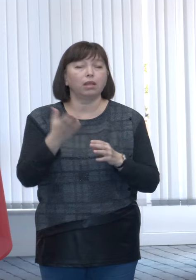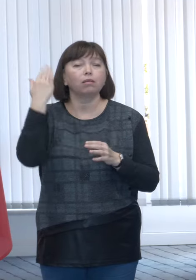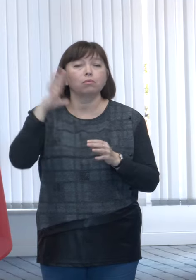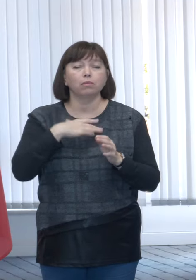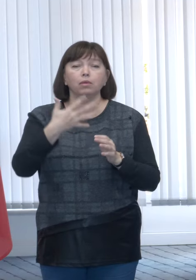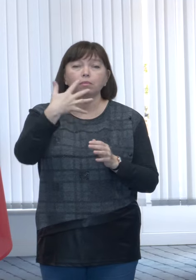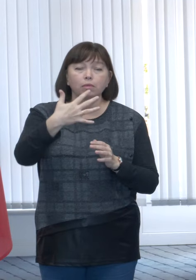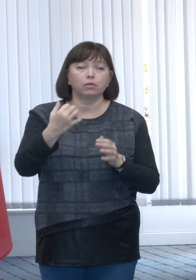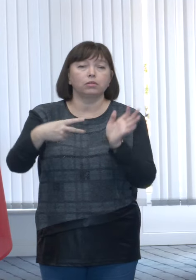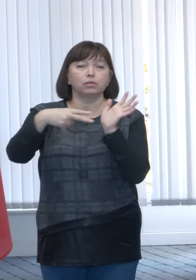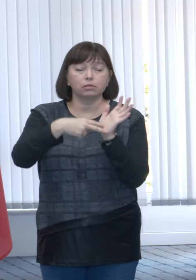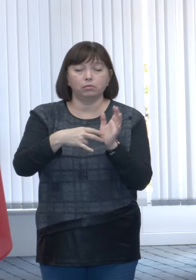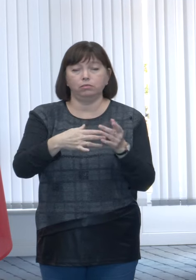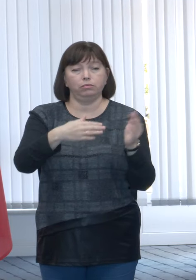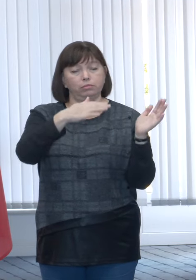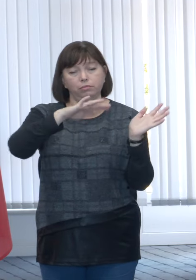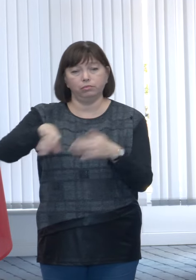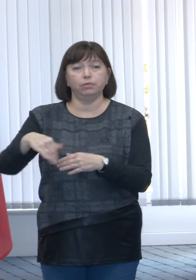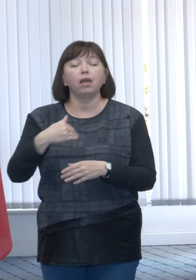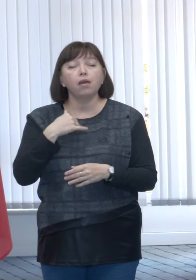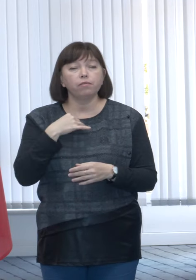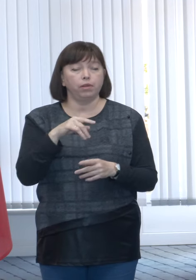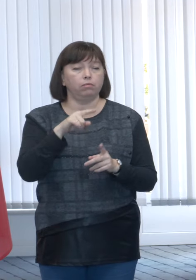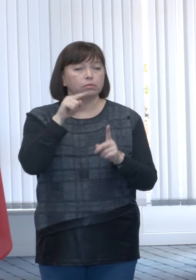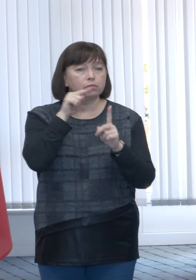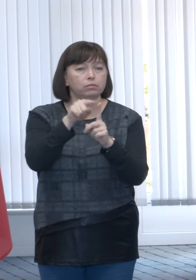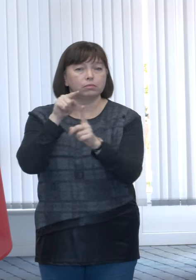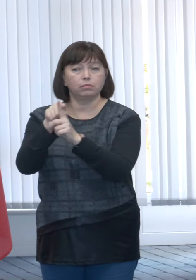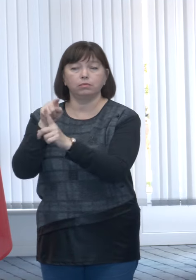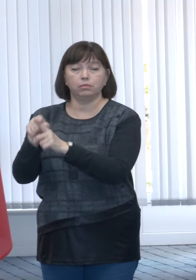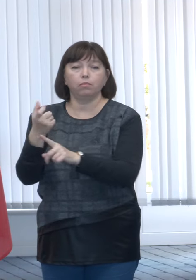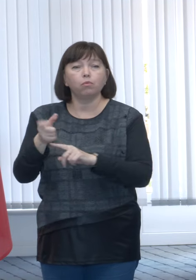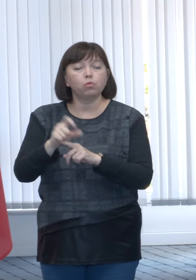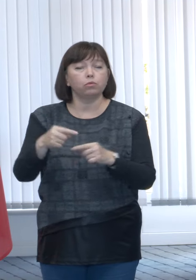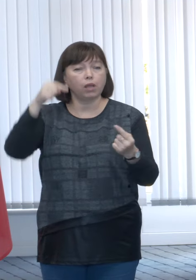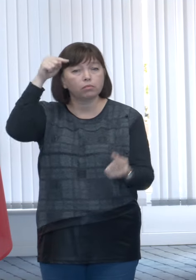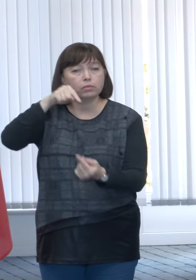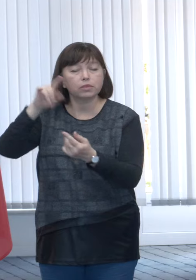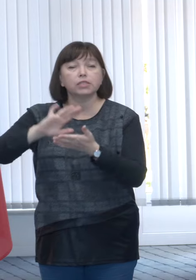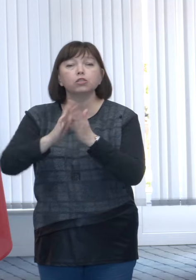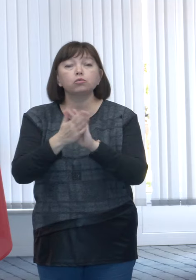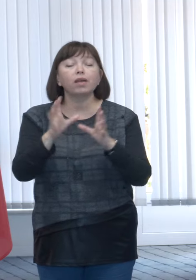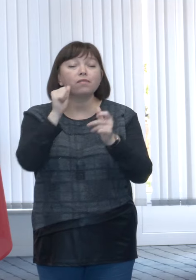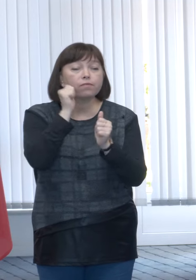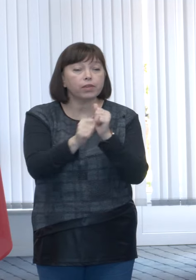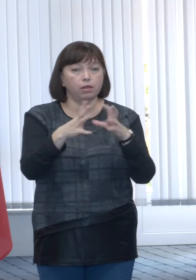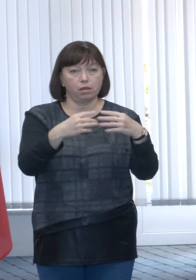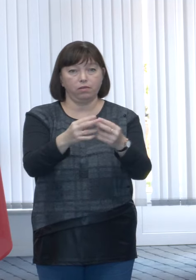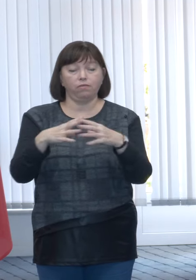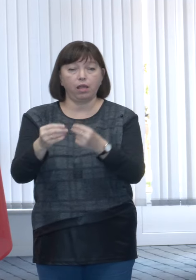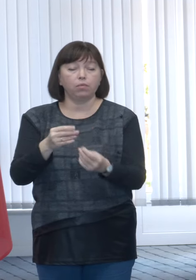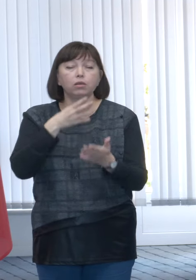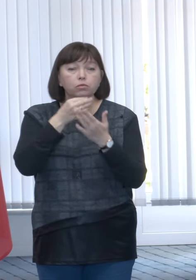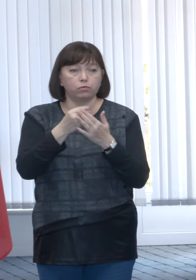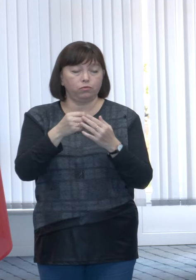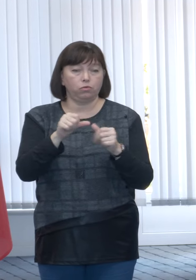categorie de vulnerabilitate pentru că vrem să simtim mult mai bine, mult mai fidel situația a fiecarei gospodării care este în program.